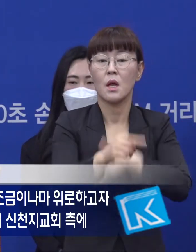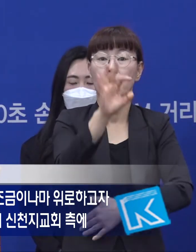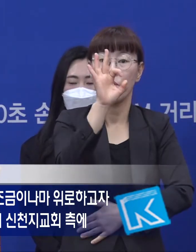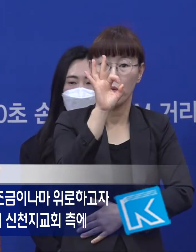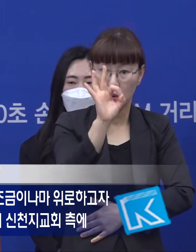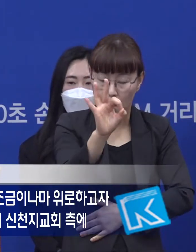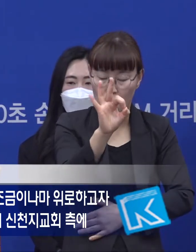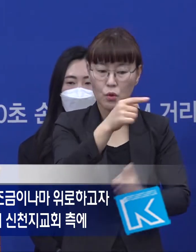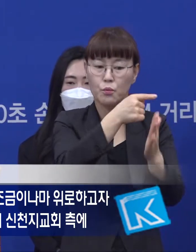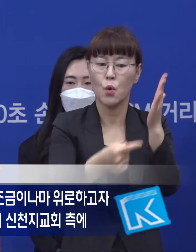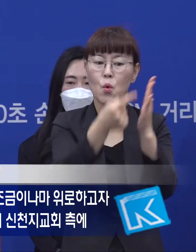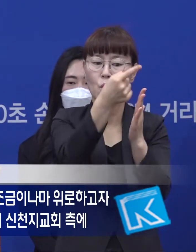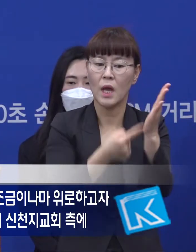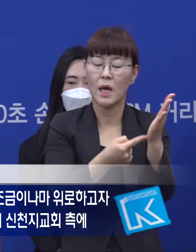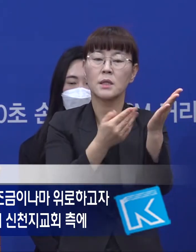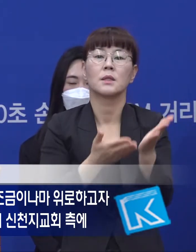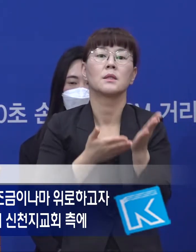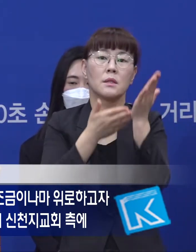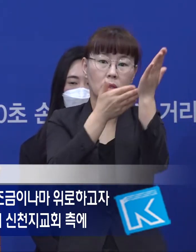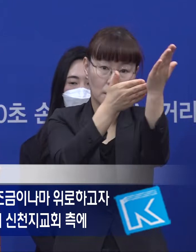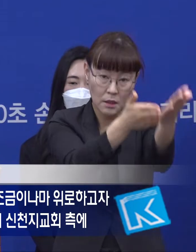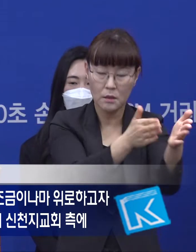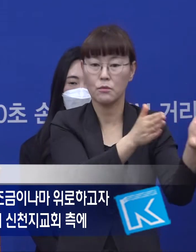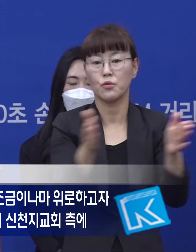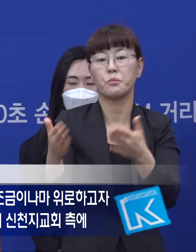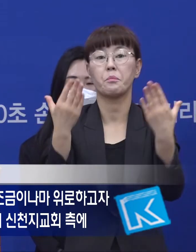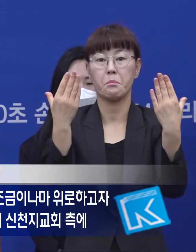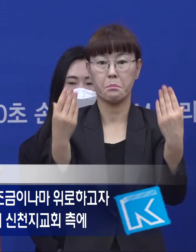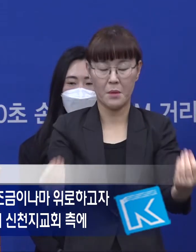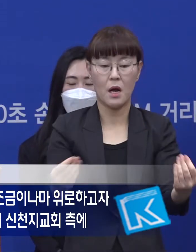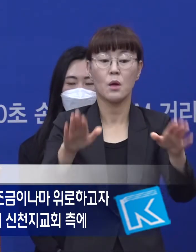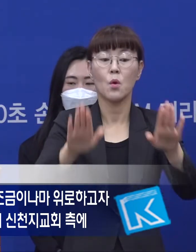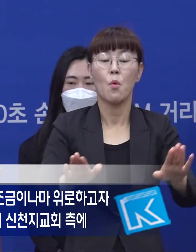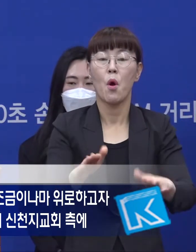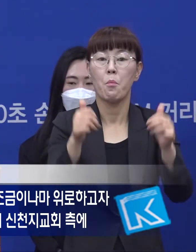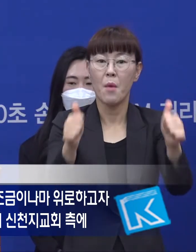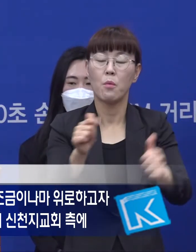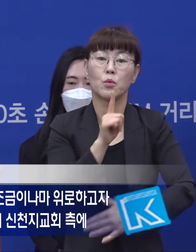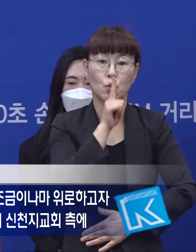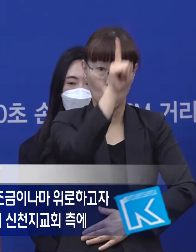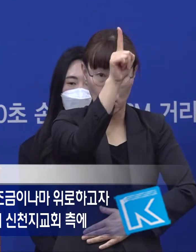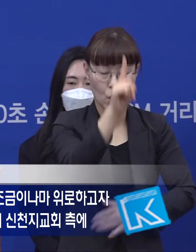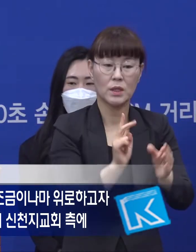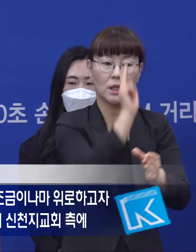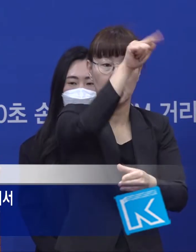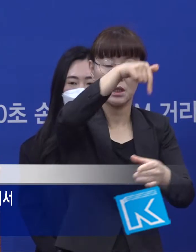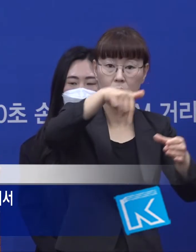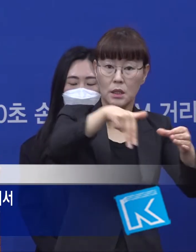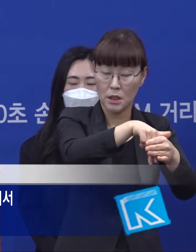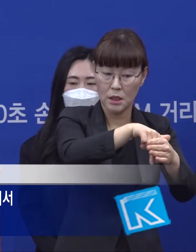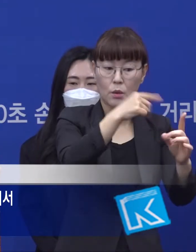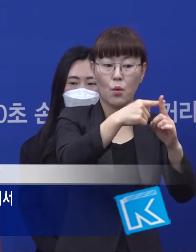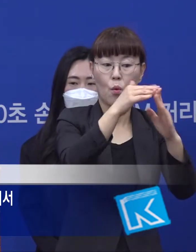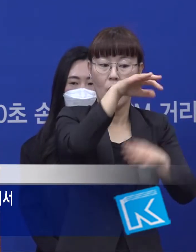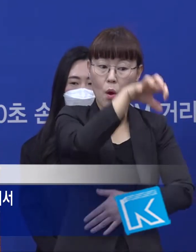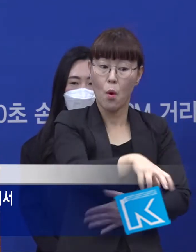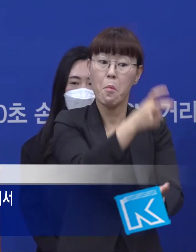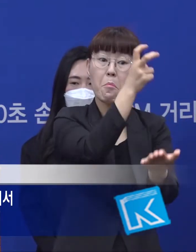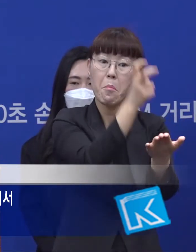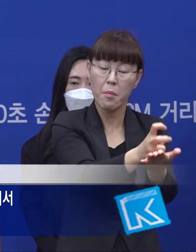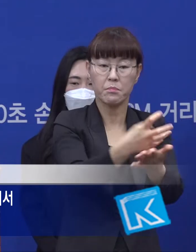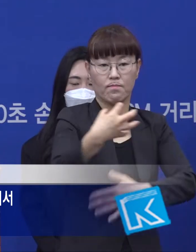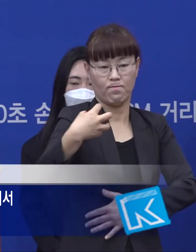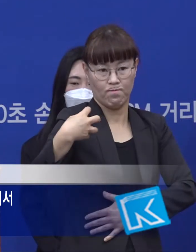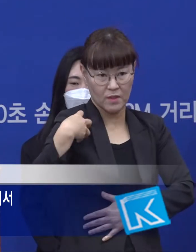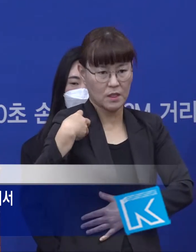구상권 청구를 준비하였고 본 소송을 통해 신천지 교회 측에 법적 책임을 묻고